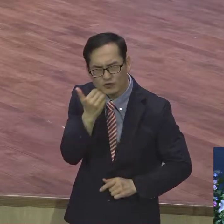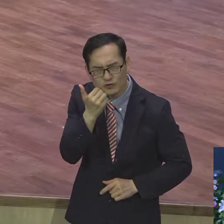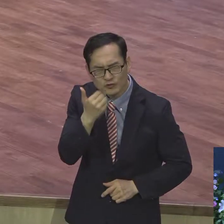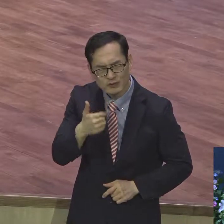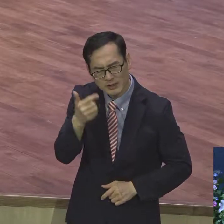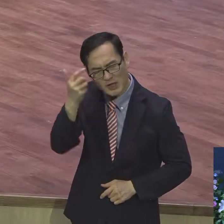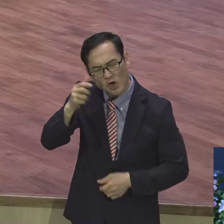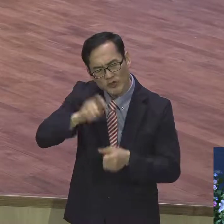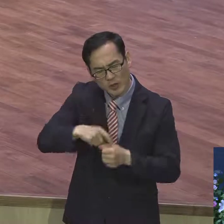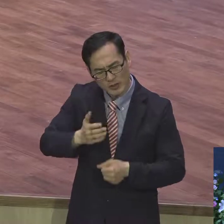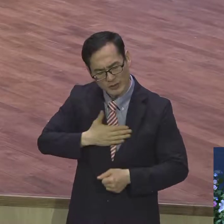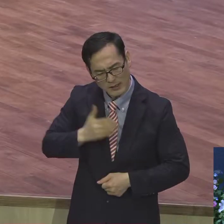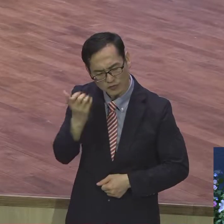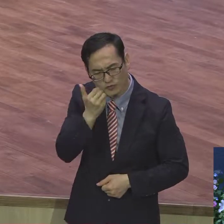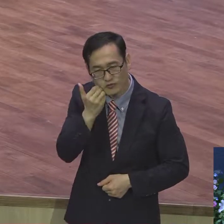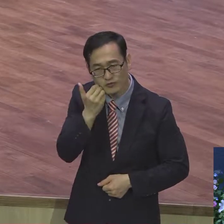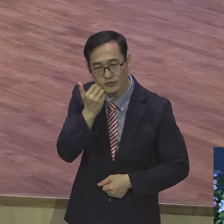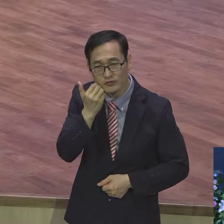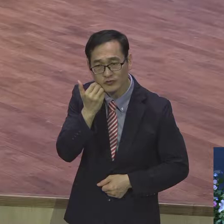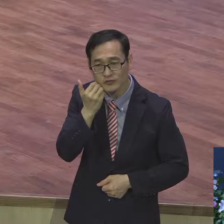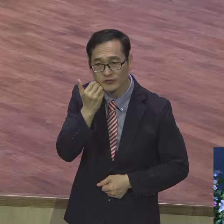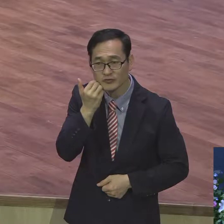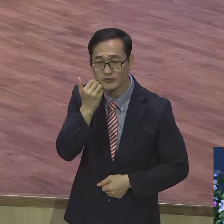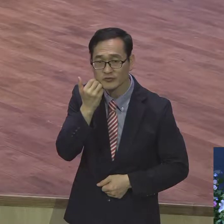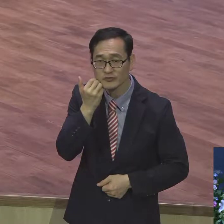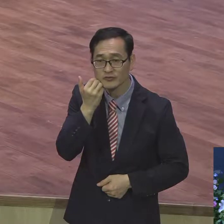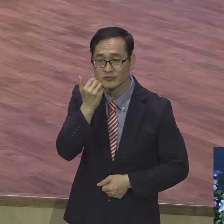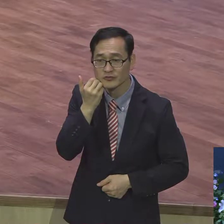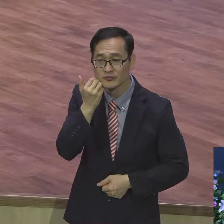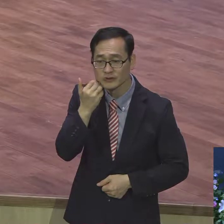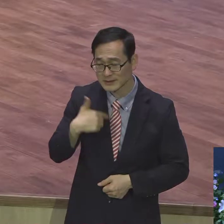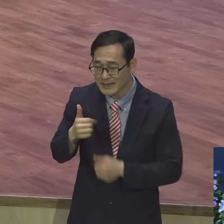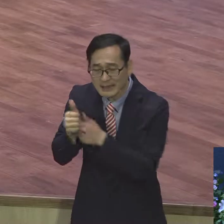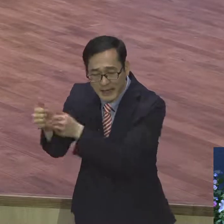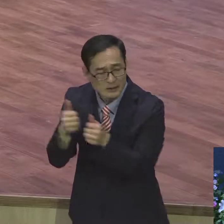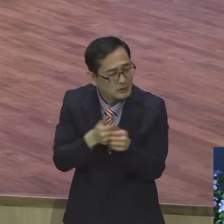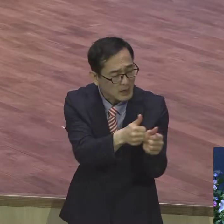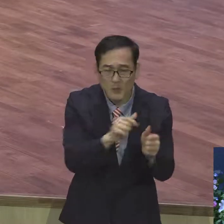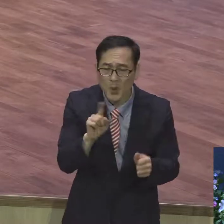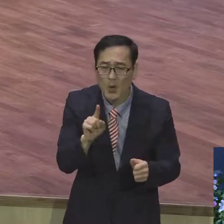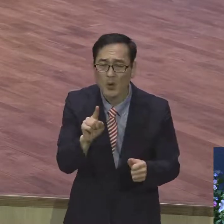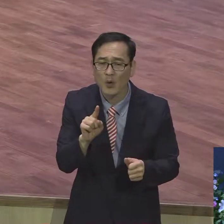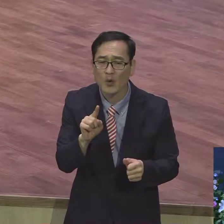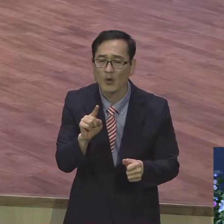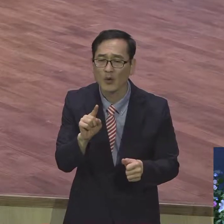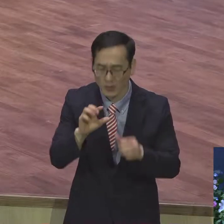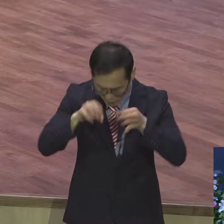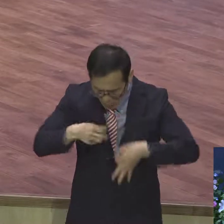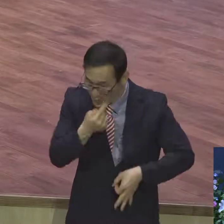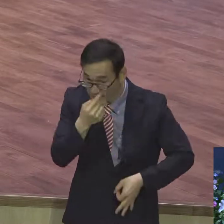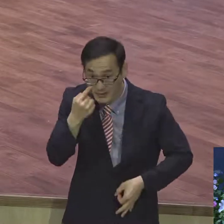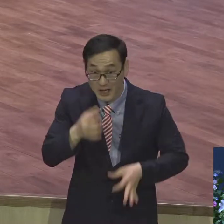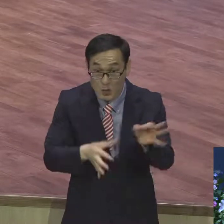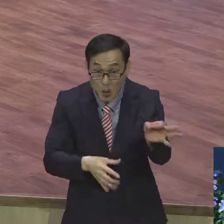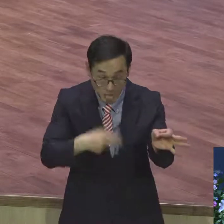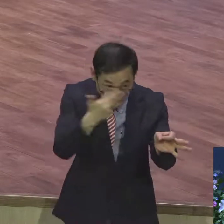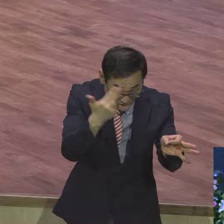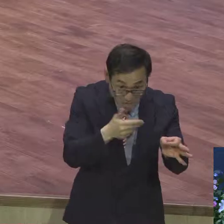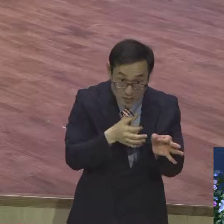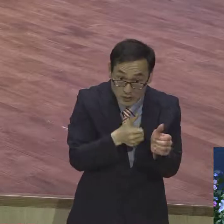이거 알기 위해서는요. 내가 누구를 따르는지 알면 간단해요. 내가 돈을 따르면 돈의 종이에요. 내가